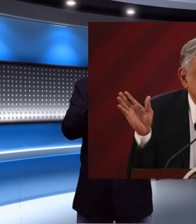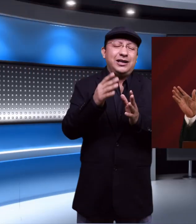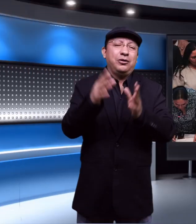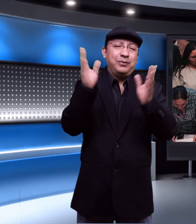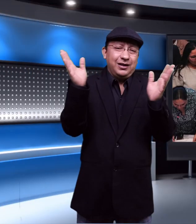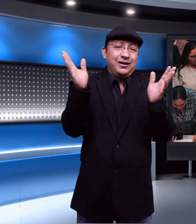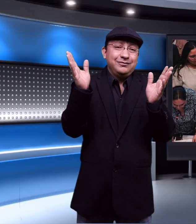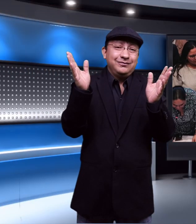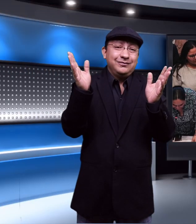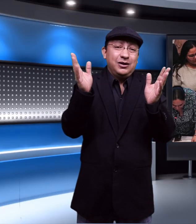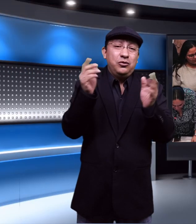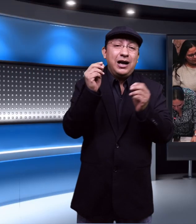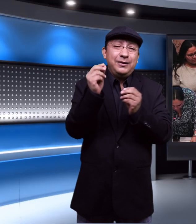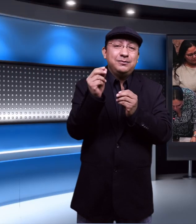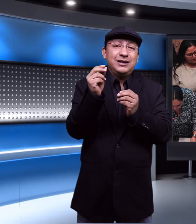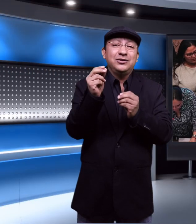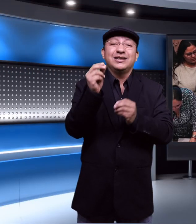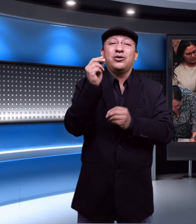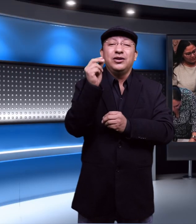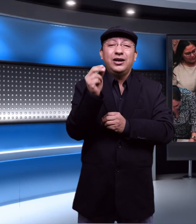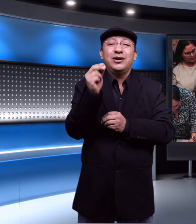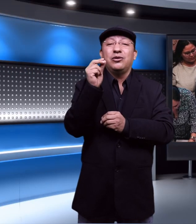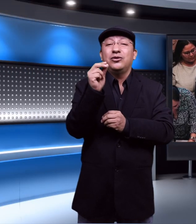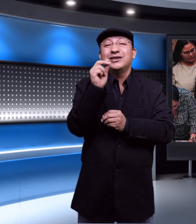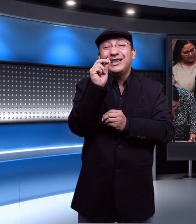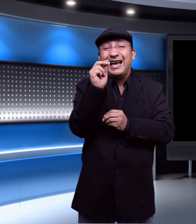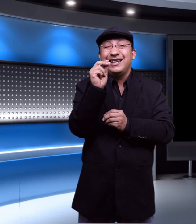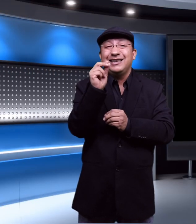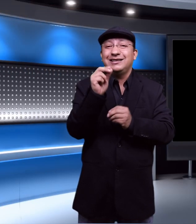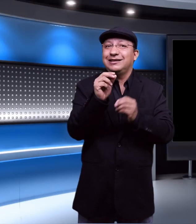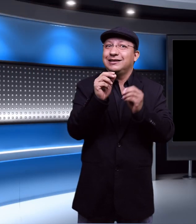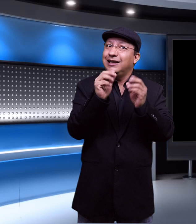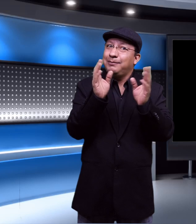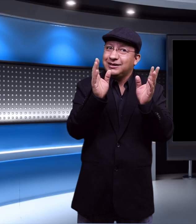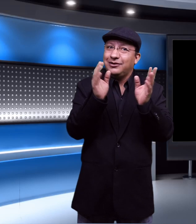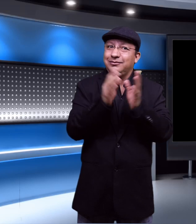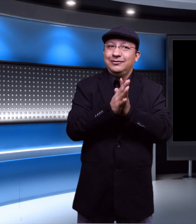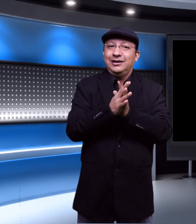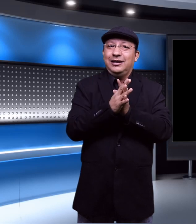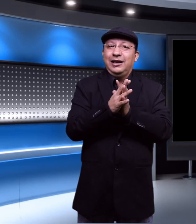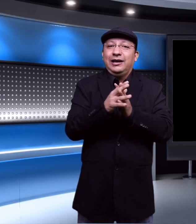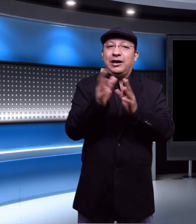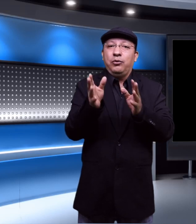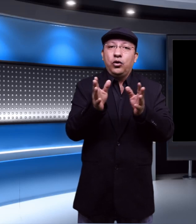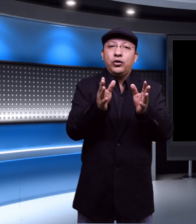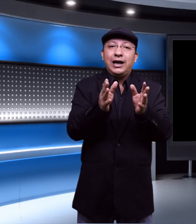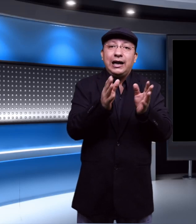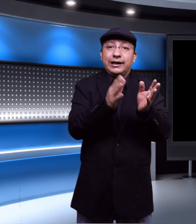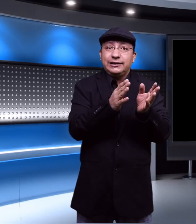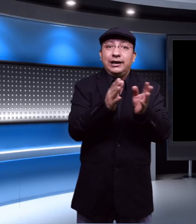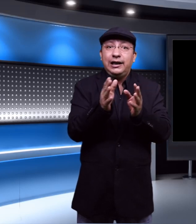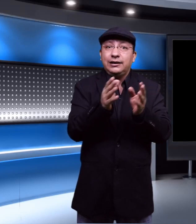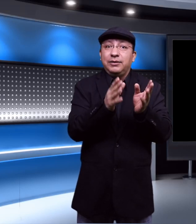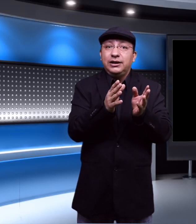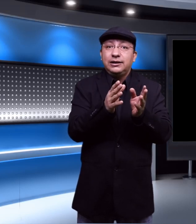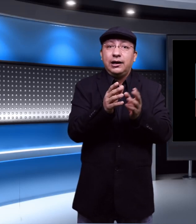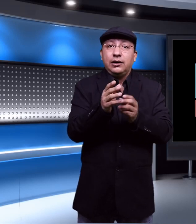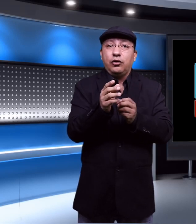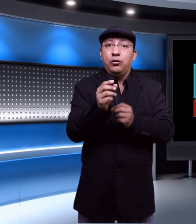Rosario Piedra una vez más nos escondieron algunos detalles del pasado que involucran a la recién electa ministra como